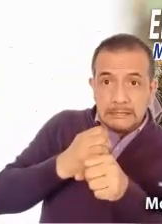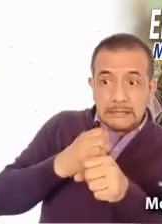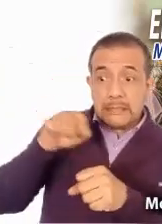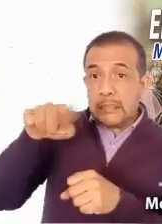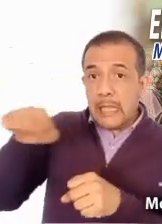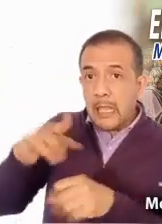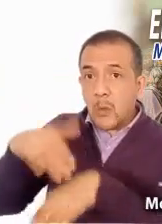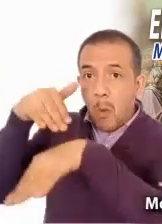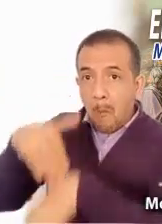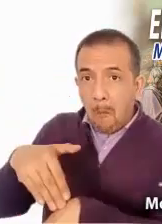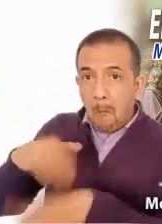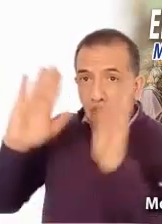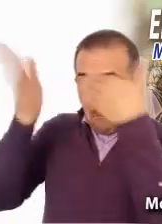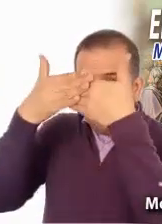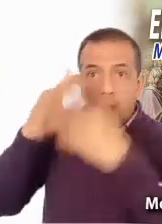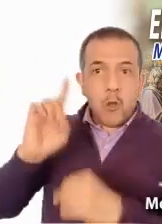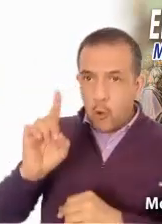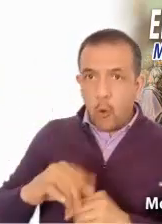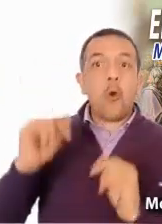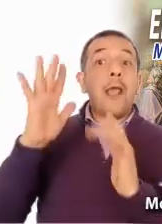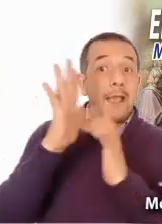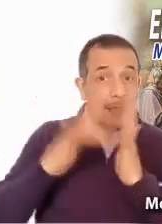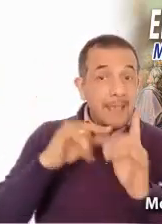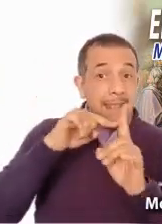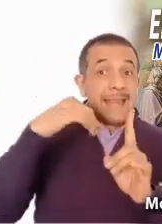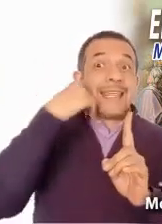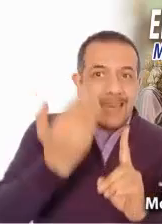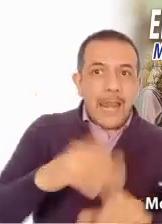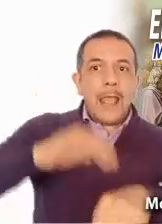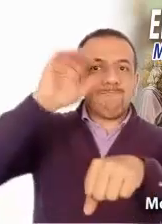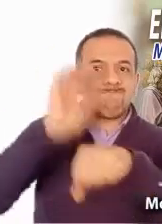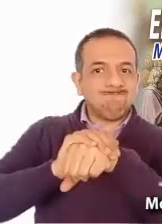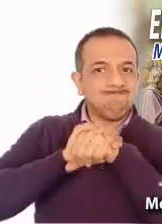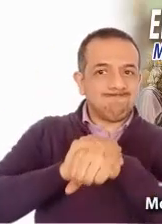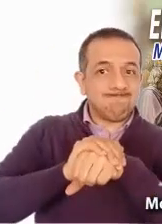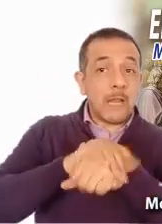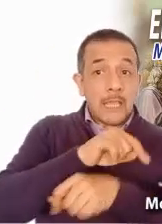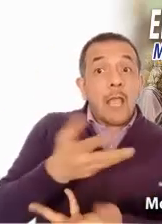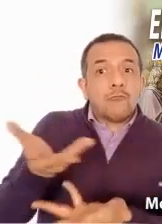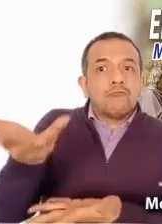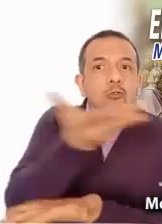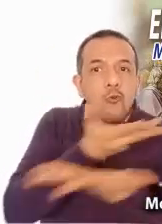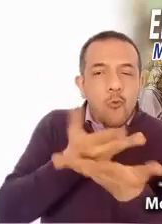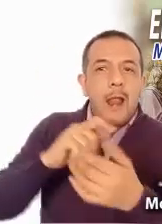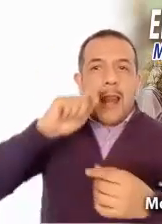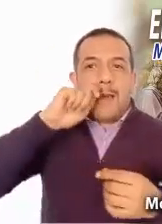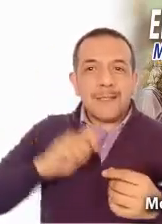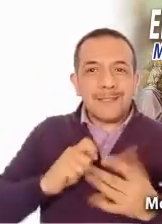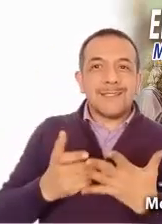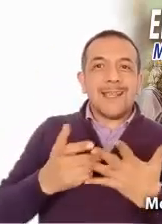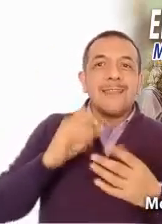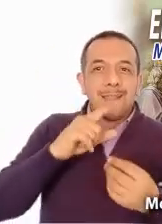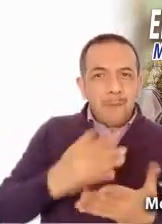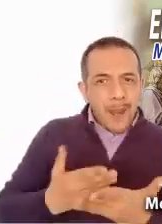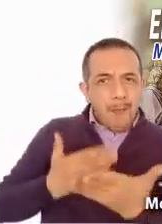sepan lo que hace su Señor. Jesús busca amigos que compartan con él la amistad y la